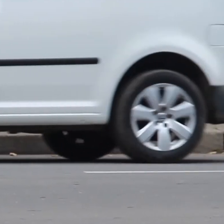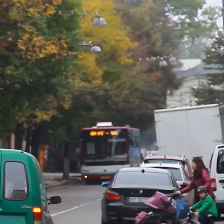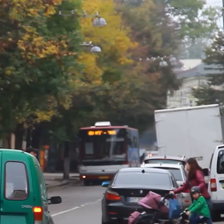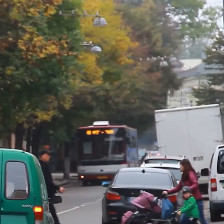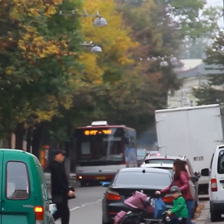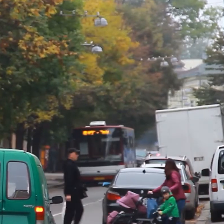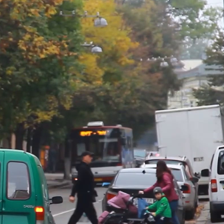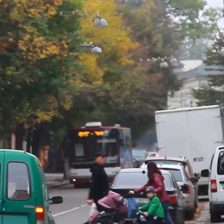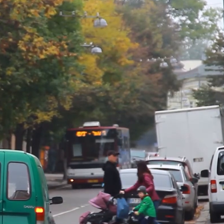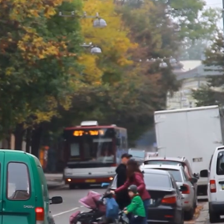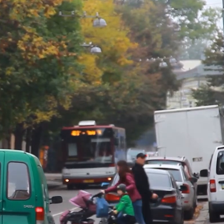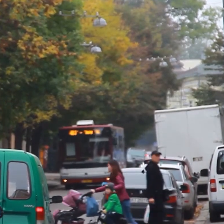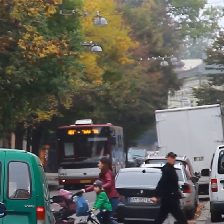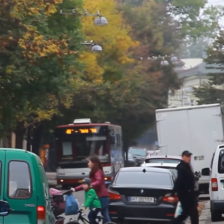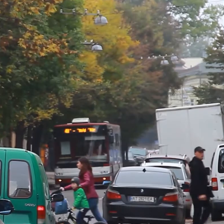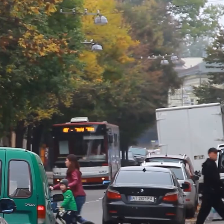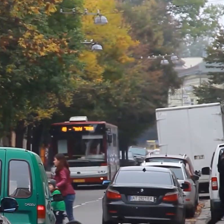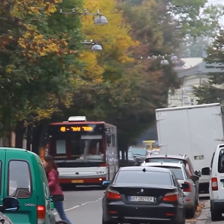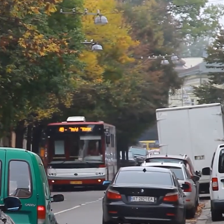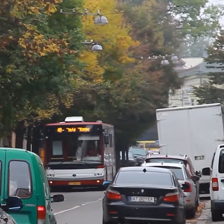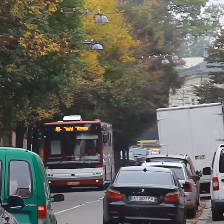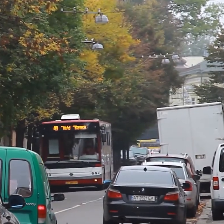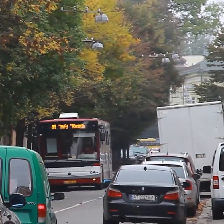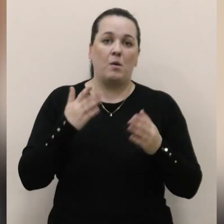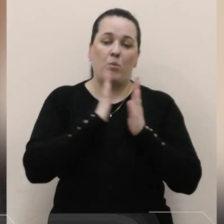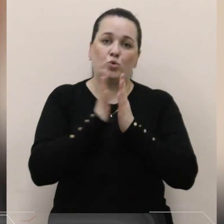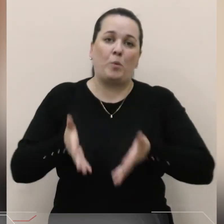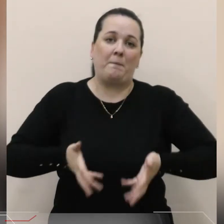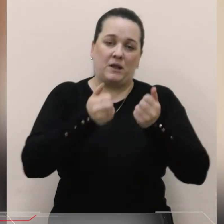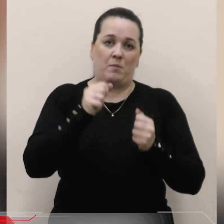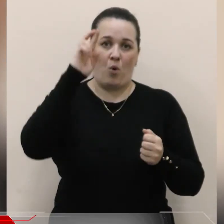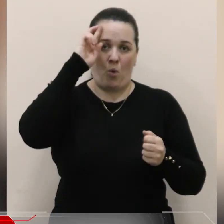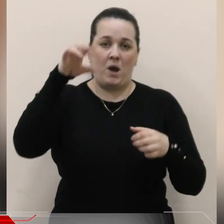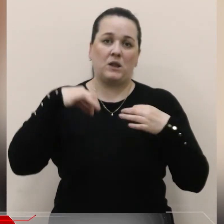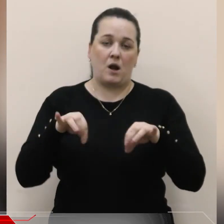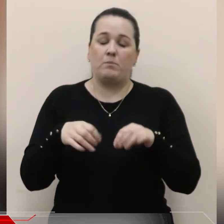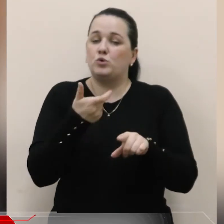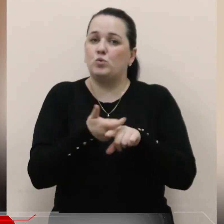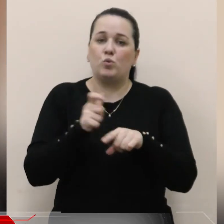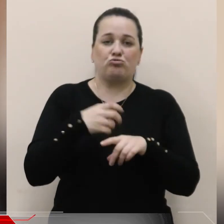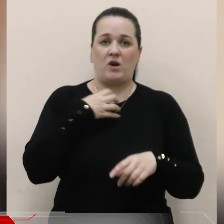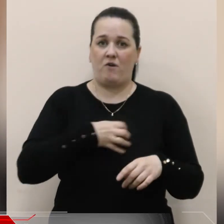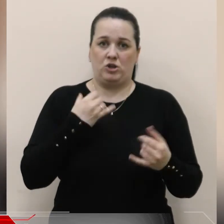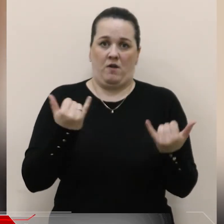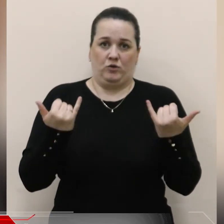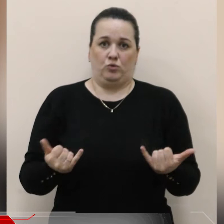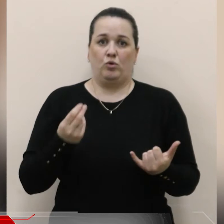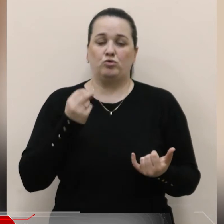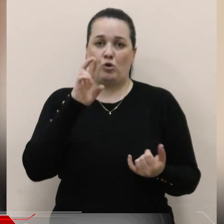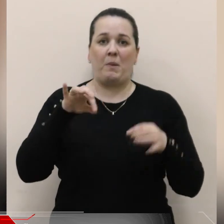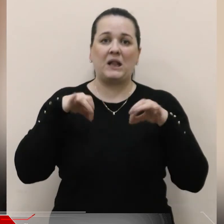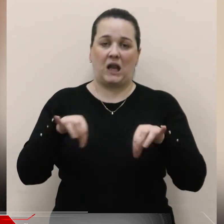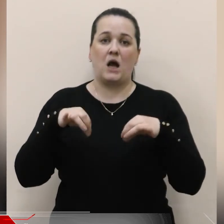кількість комунальних автобусів на маршрутах. Прошу підтримувати комунальний транспорт. Дуже важливо сьогодні, щоб